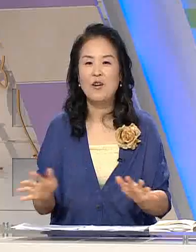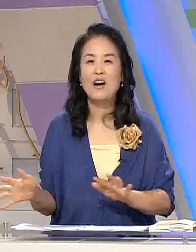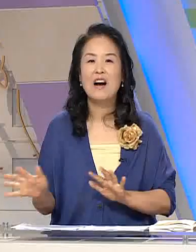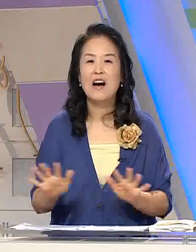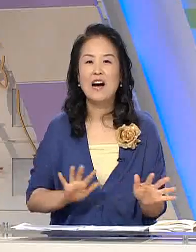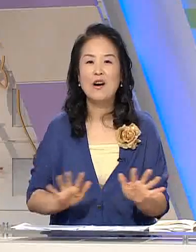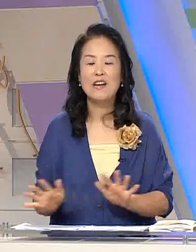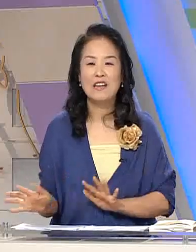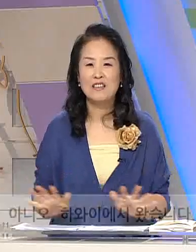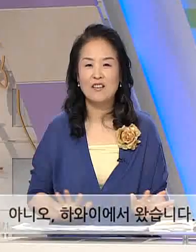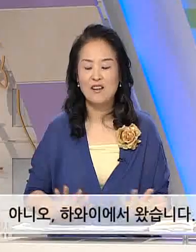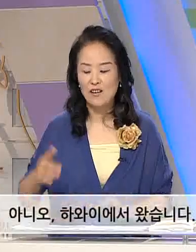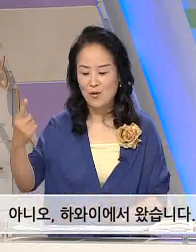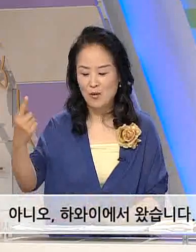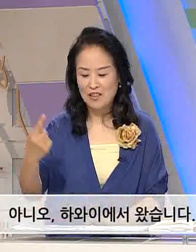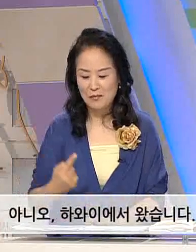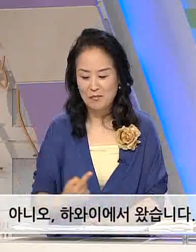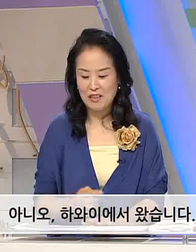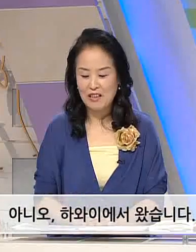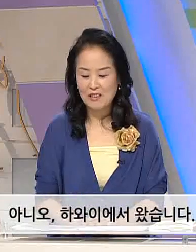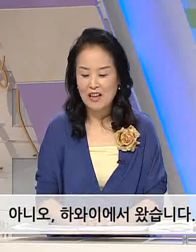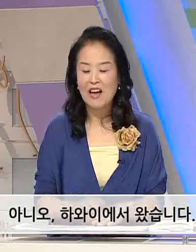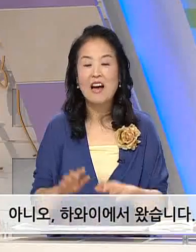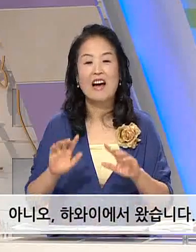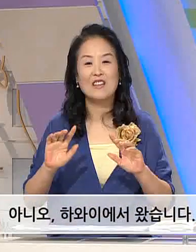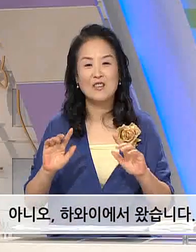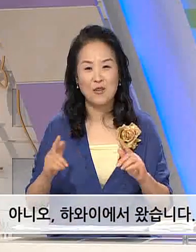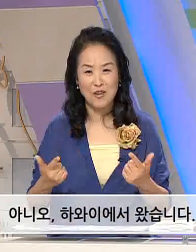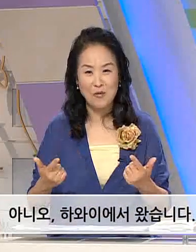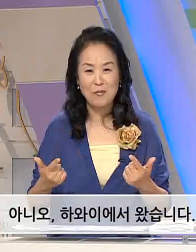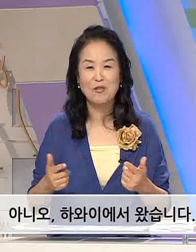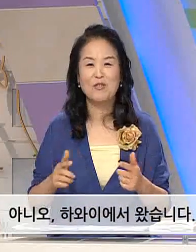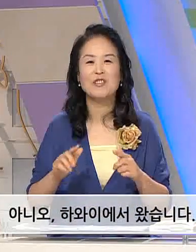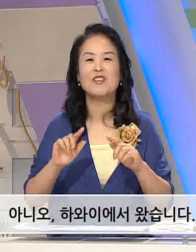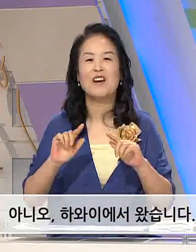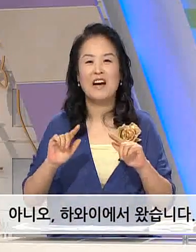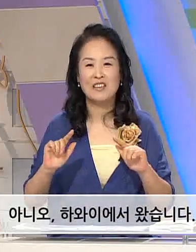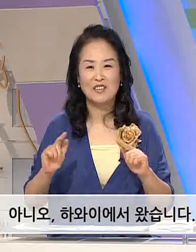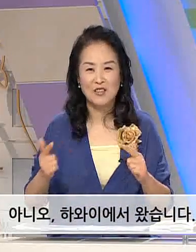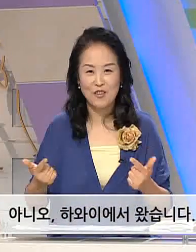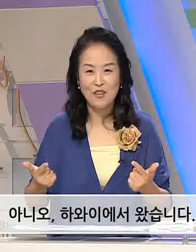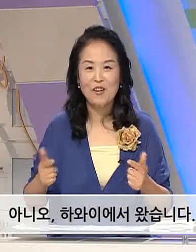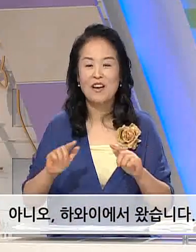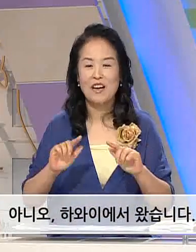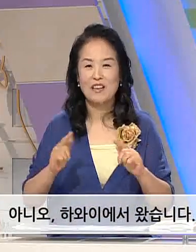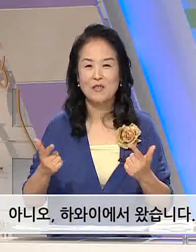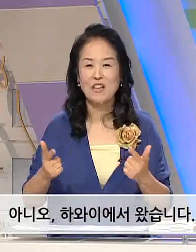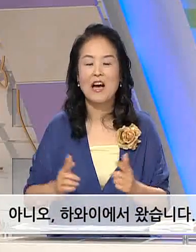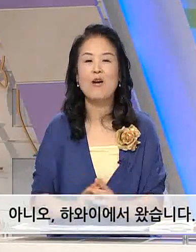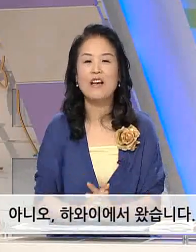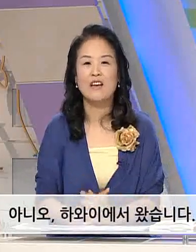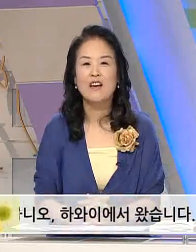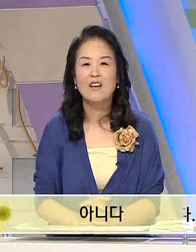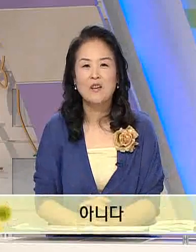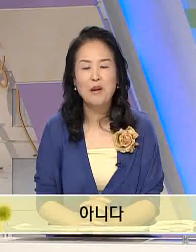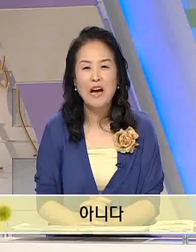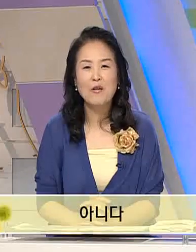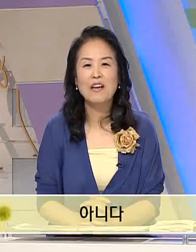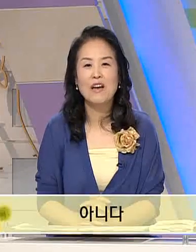하와이에서 왔습니다. 자 아니요 여러분 배우고 있죠? 아니요 아니요 자 하와이 여러분 하와이